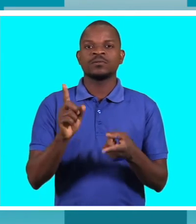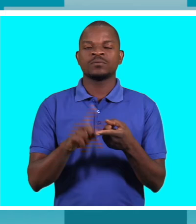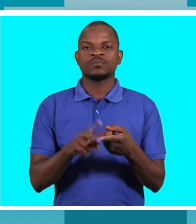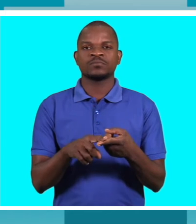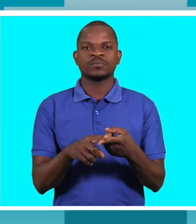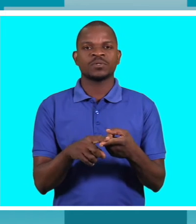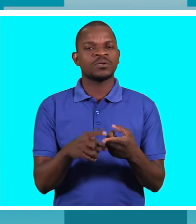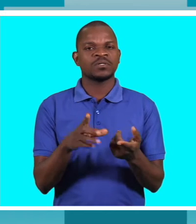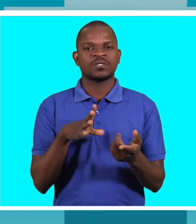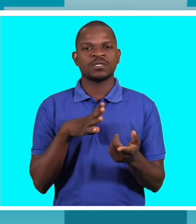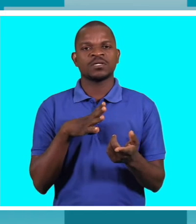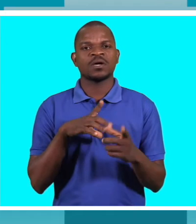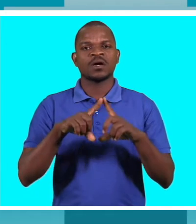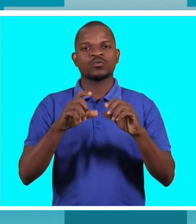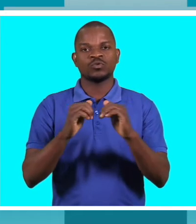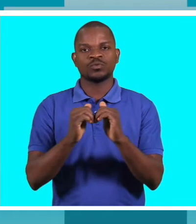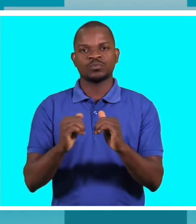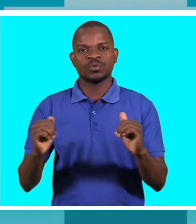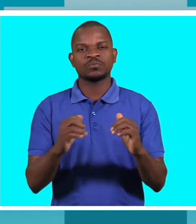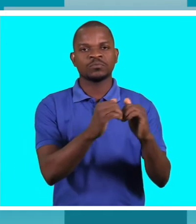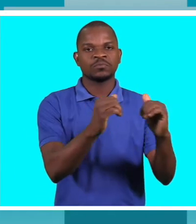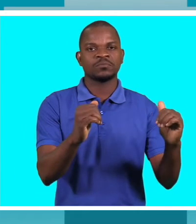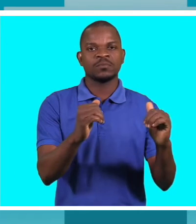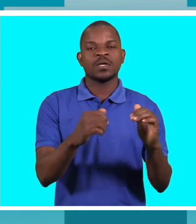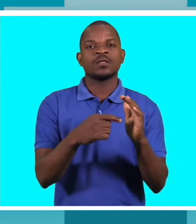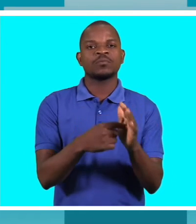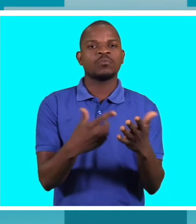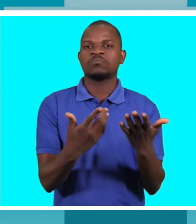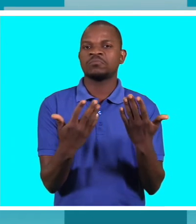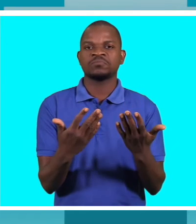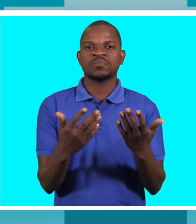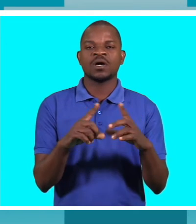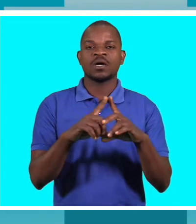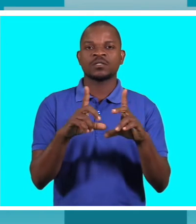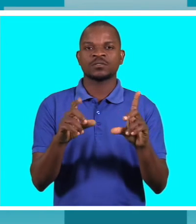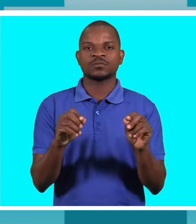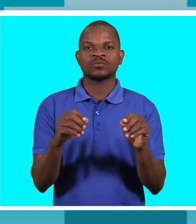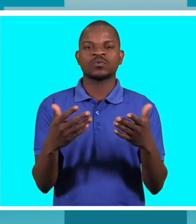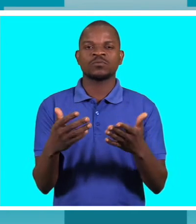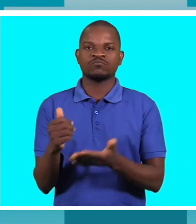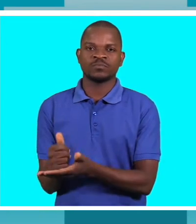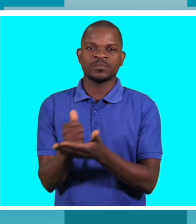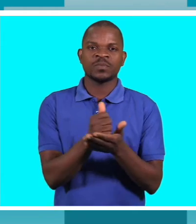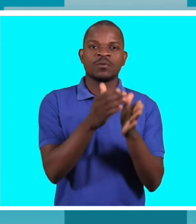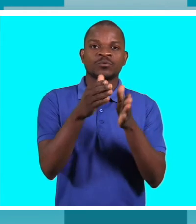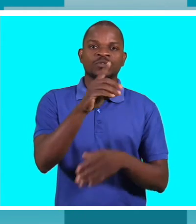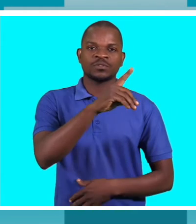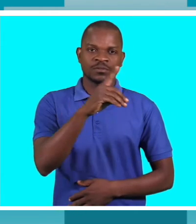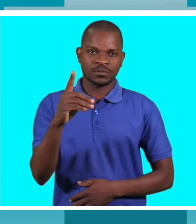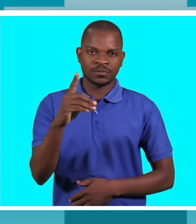especificidade que vai levar como ações para a pessoa com deficiência. É